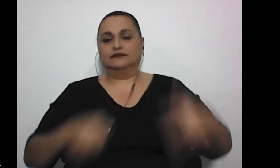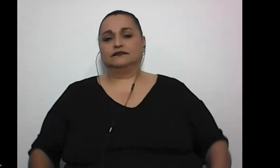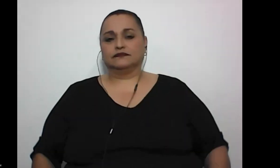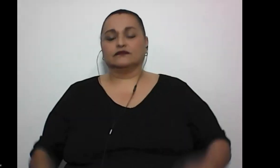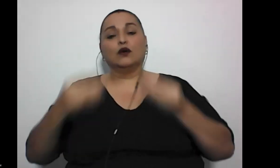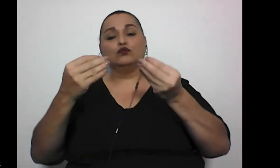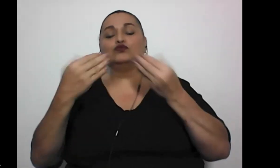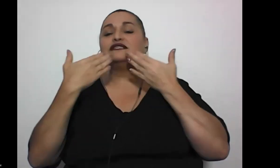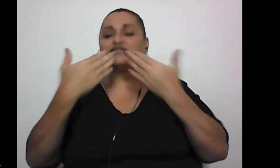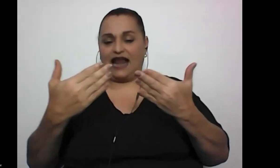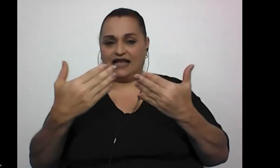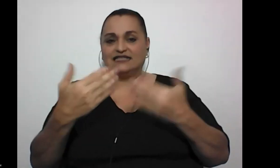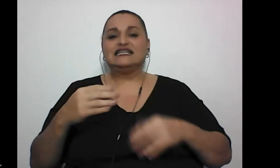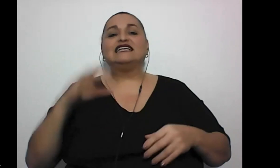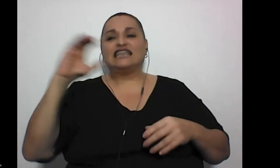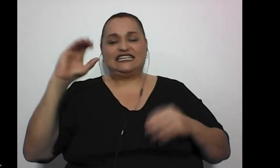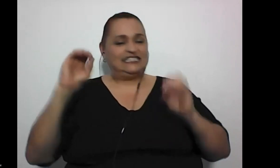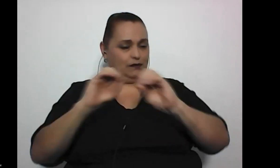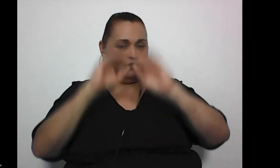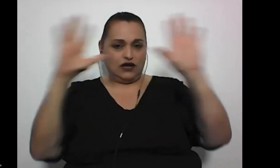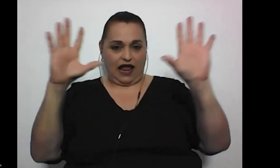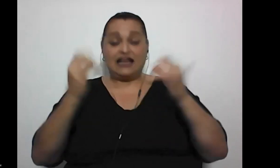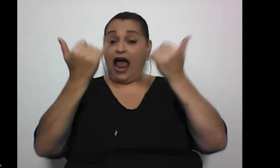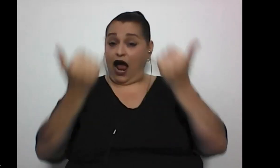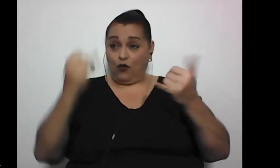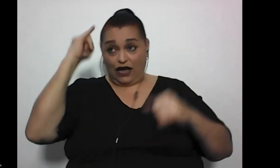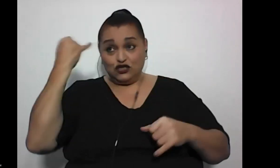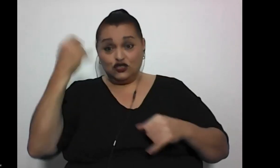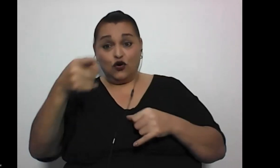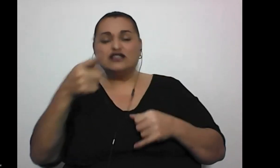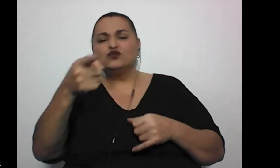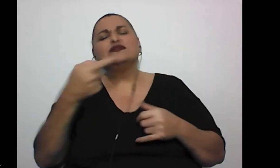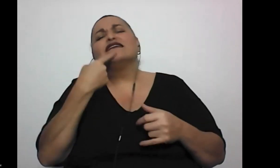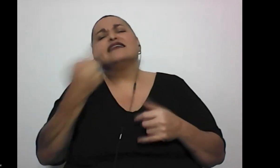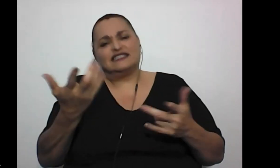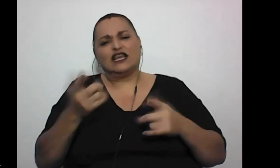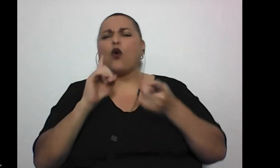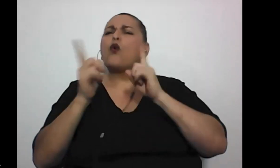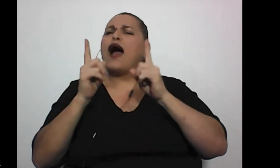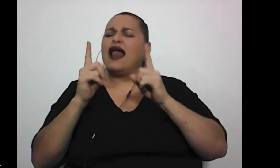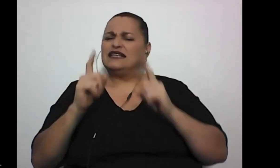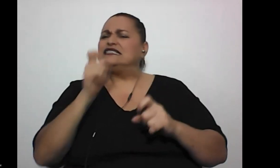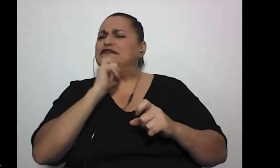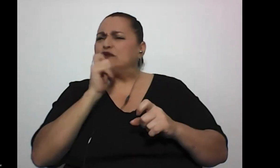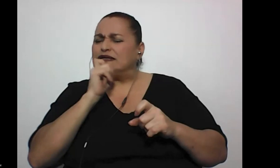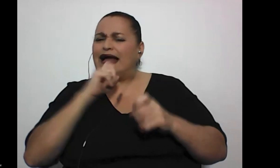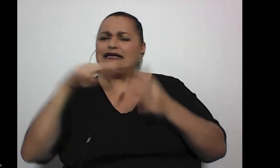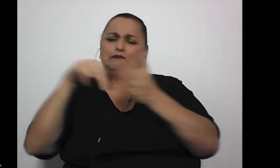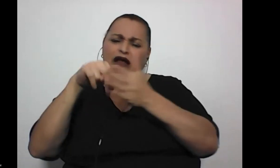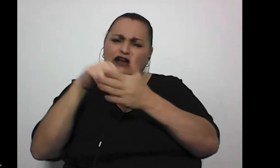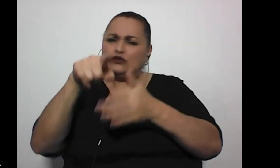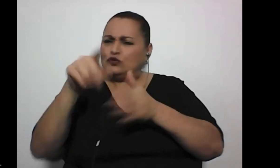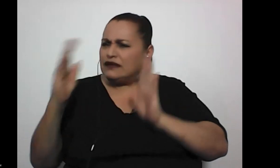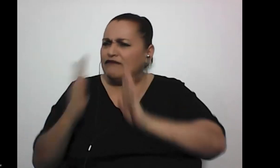Muchas gracias, Cristel, muy claro. Y Joyce, vos, ¿cuáles son las dificultades o barreras que has